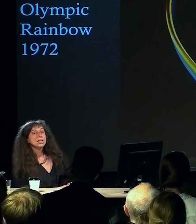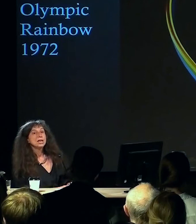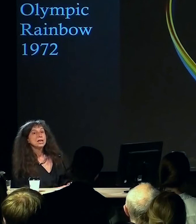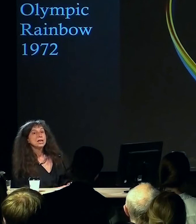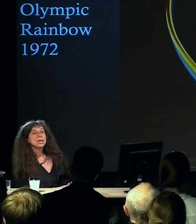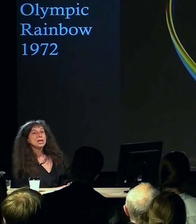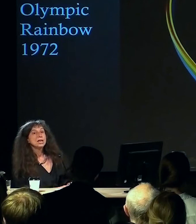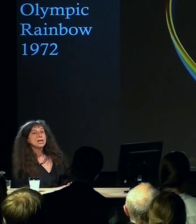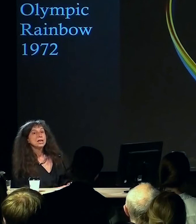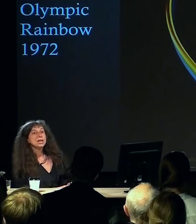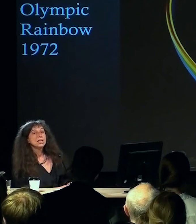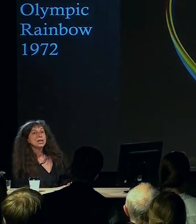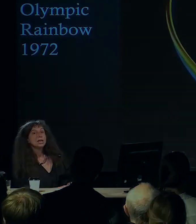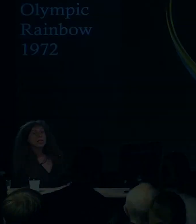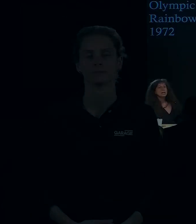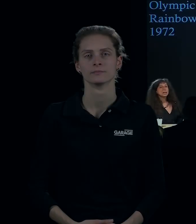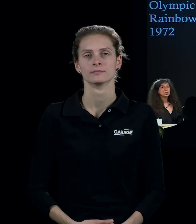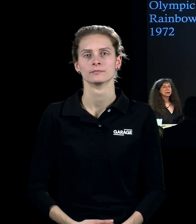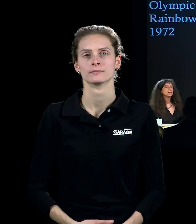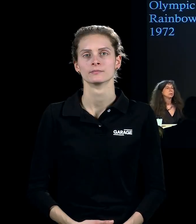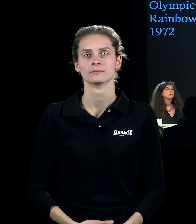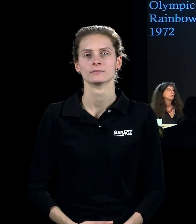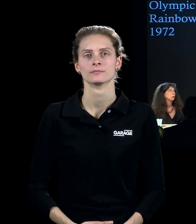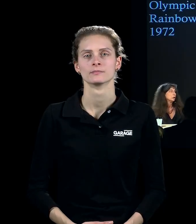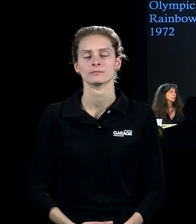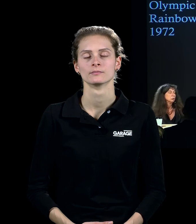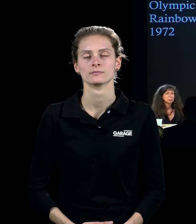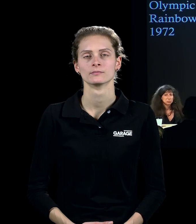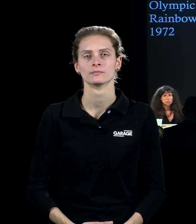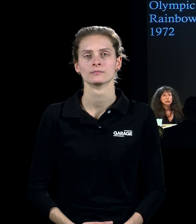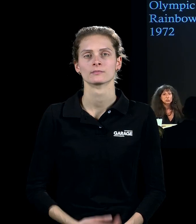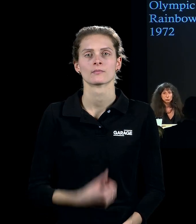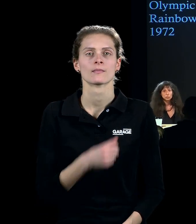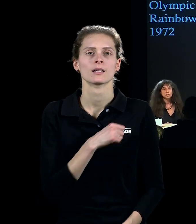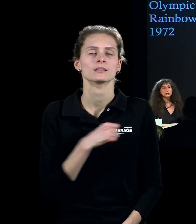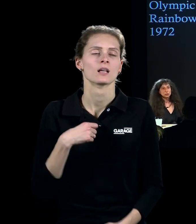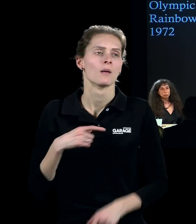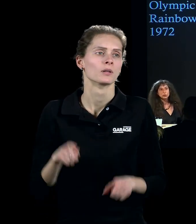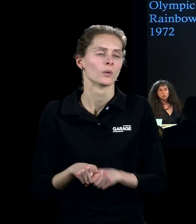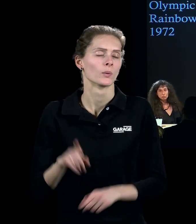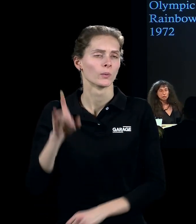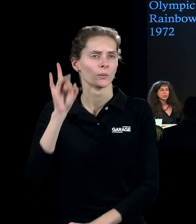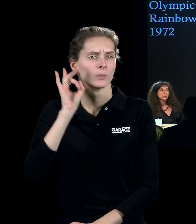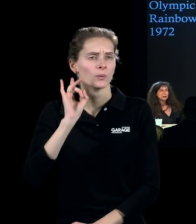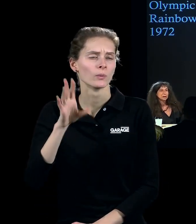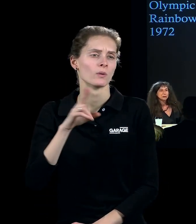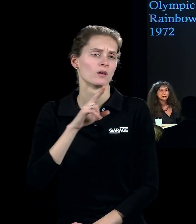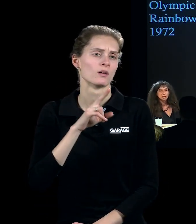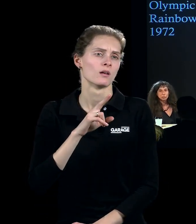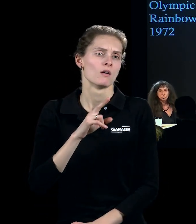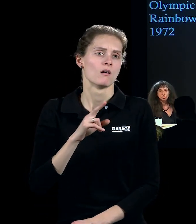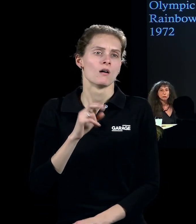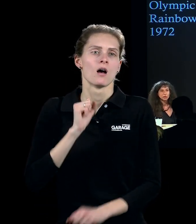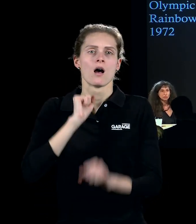поднимается в воздух на высоту более 10 метров. И один из самых его знаменитых, поскольку, естественно, это паблик-арт, это